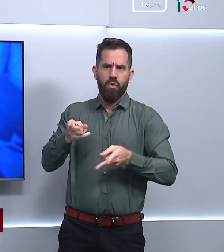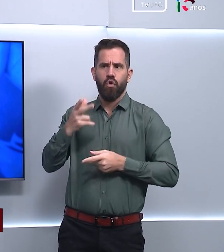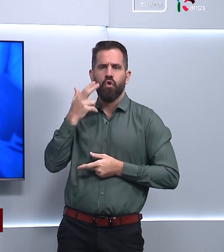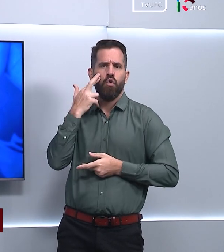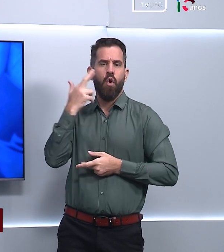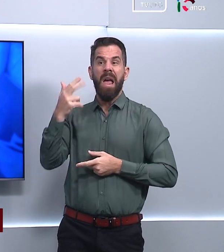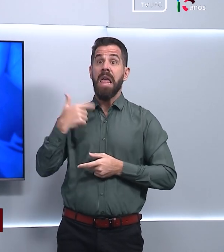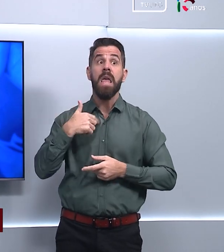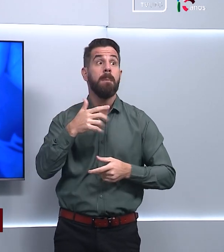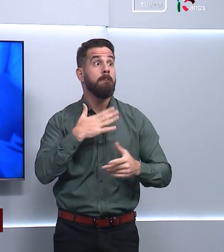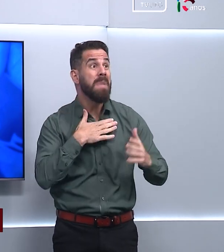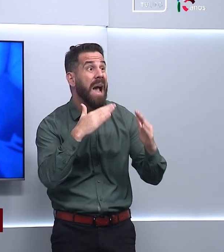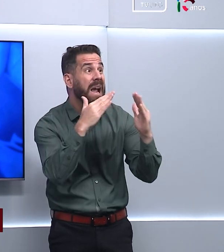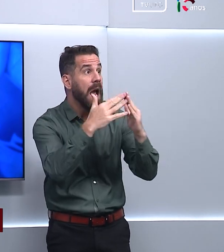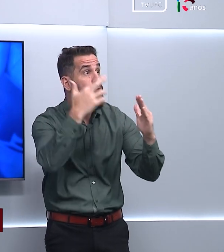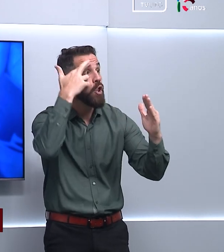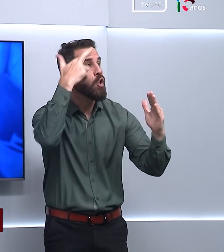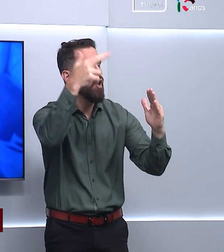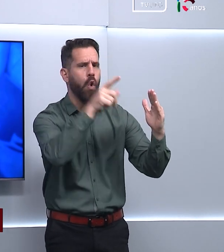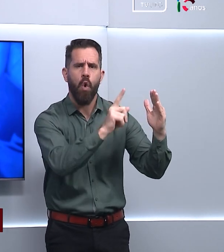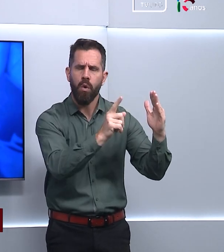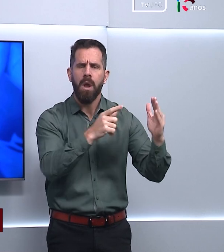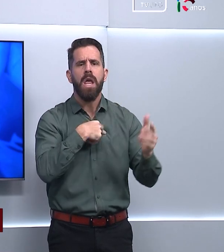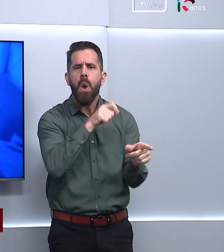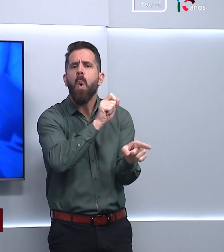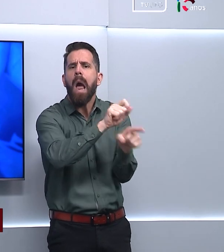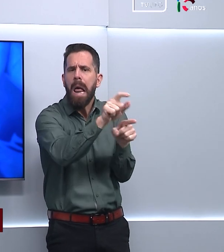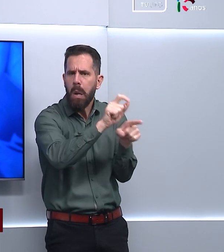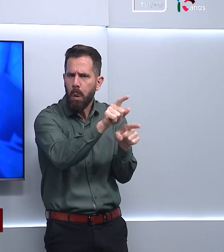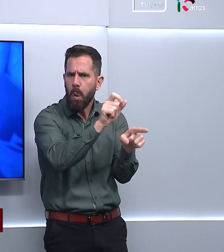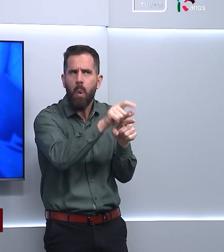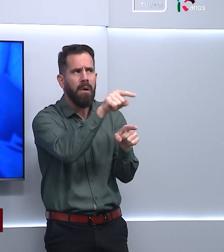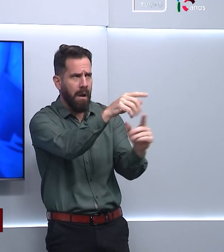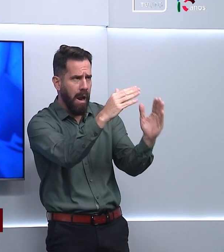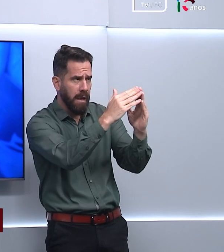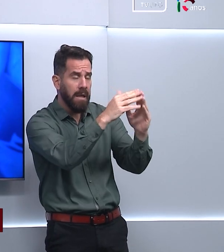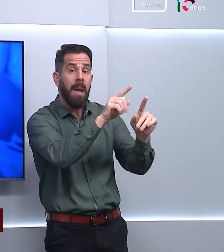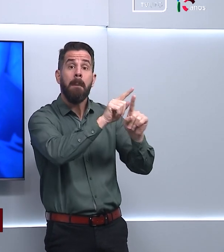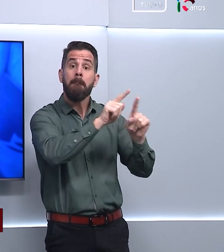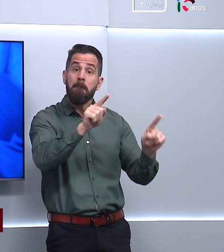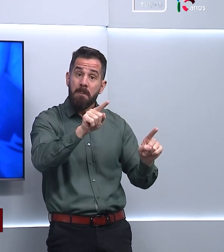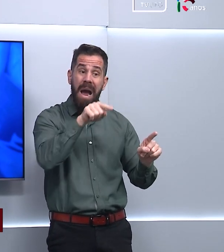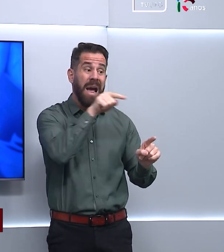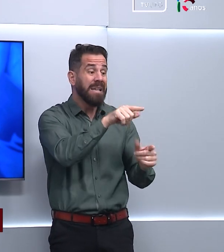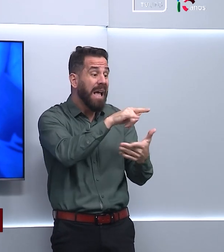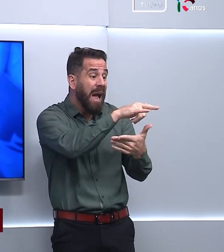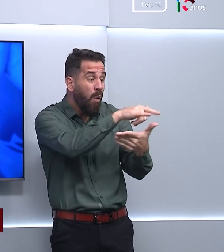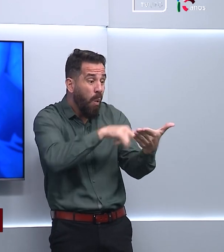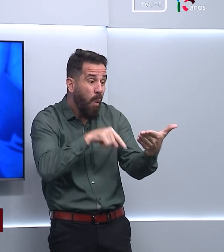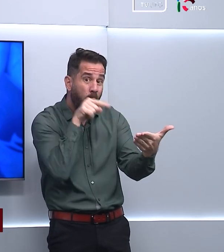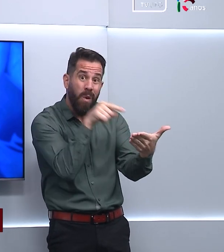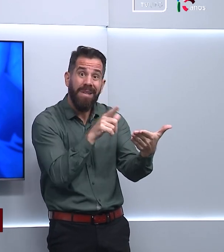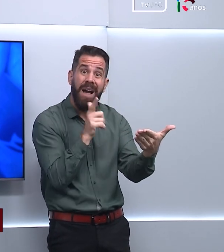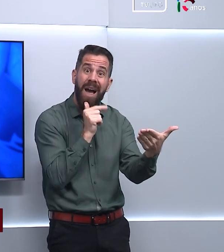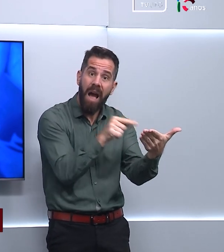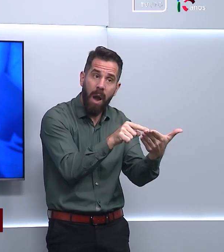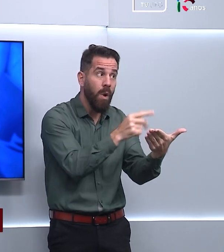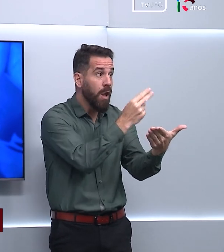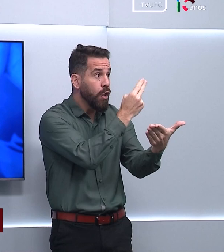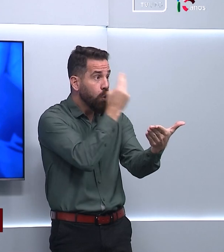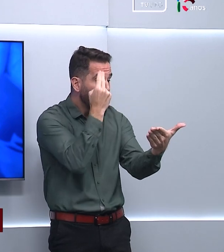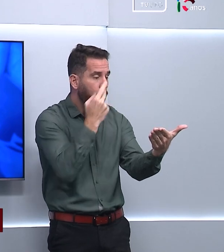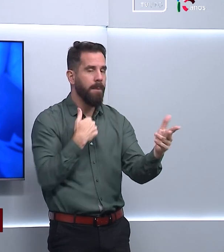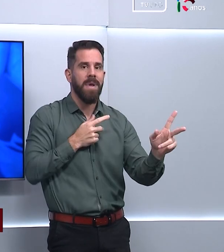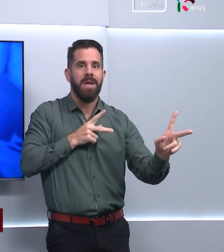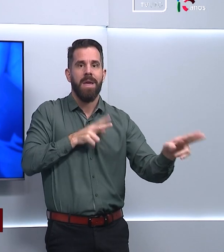ser dono da casa. Eu posso estar alugando a casa, posso estar com a casa emprestada ou qualquer outra coisa. Mas a conta e o hidrômetro